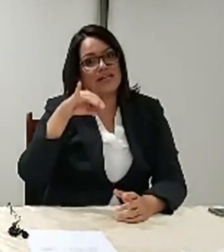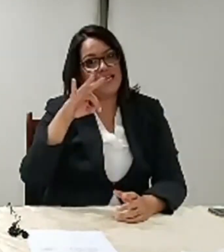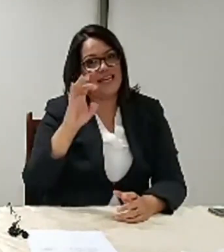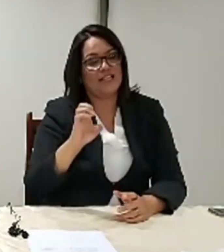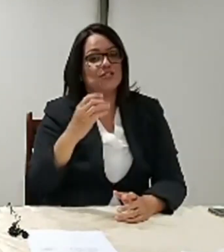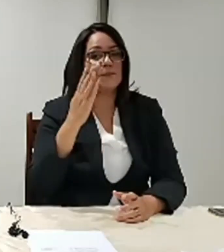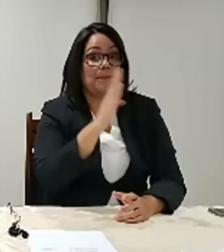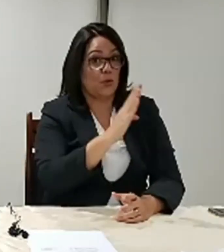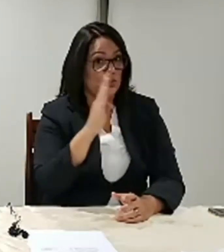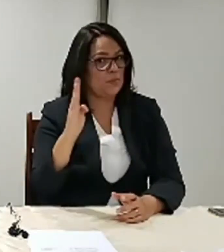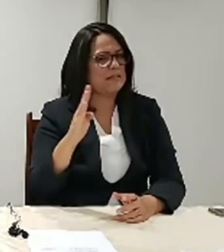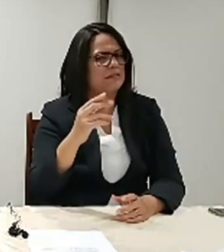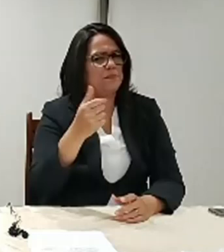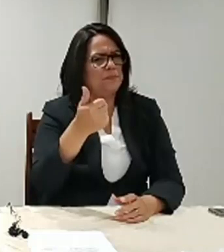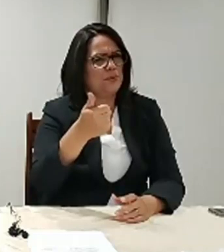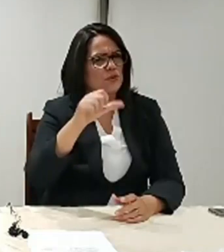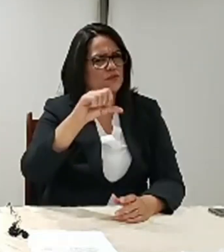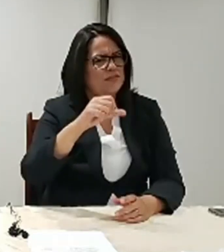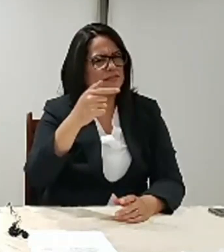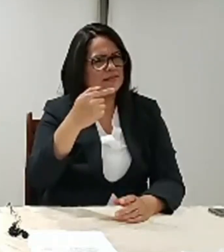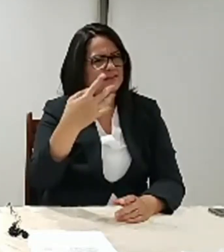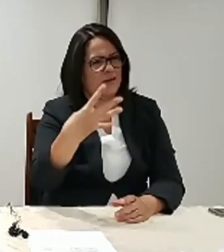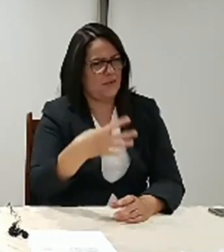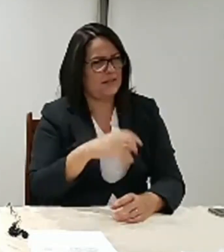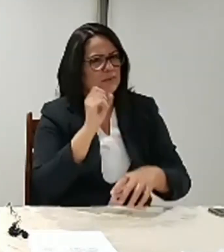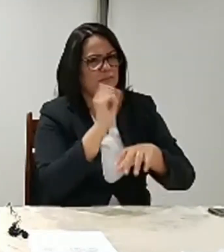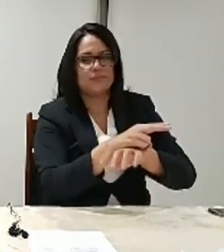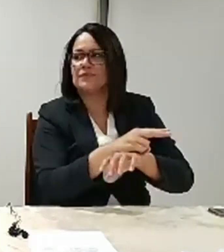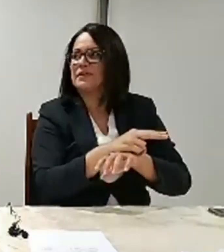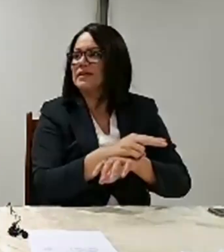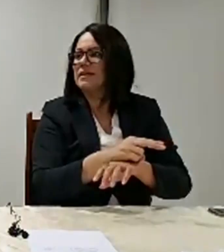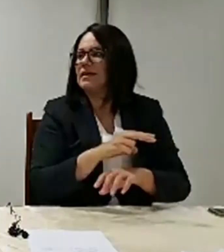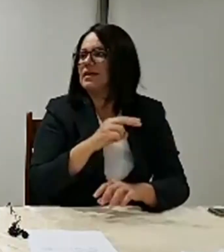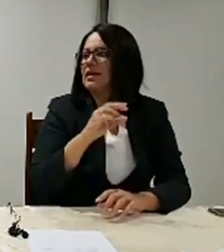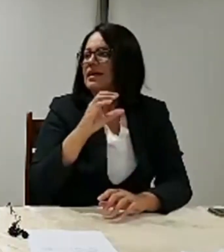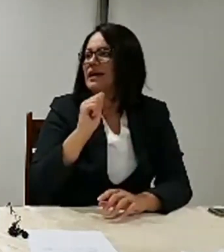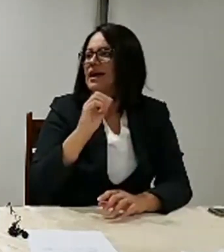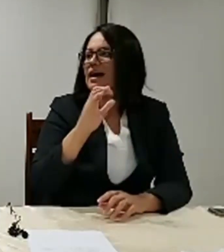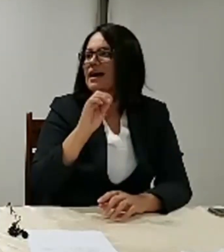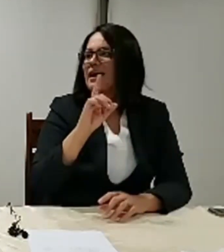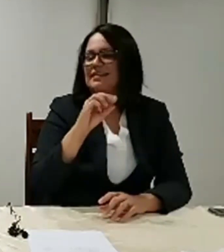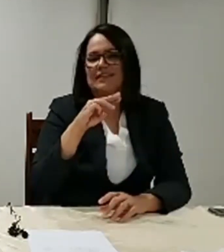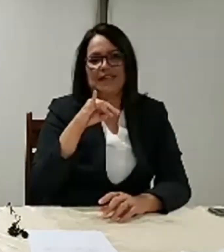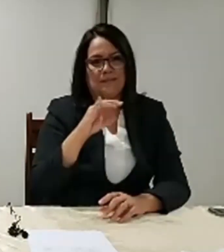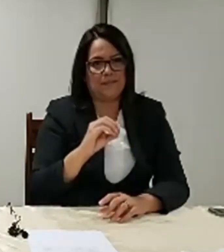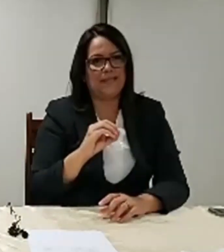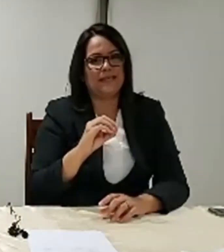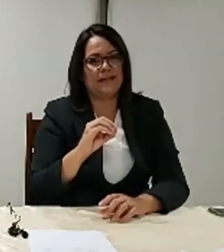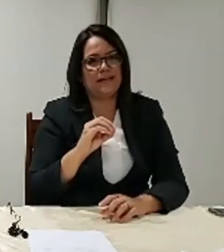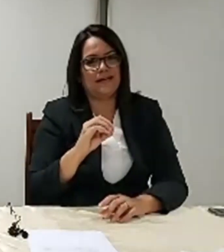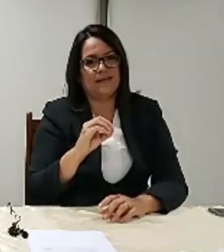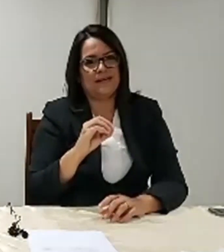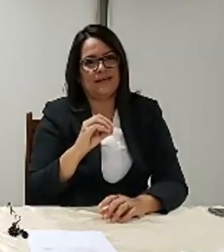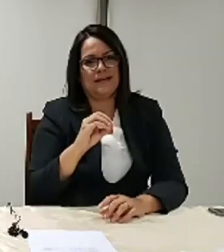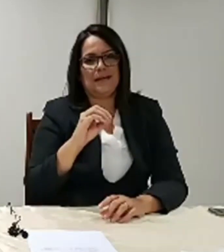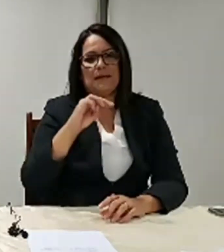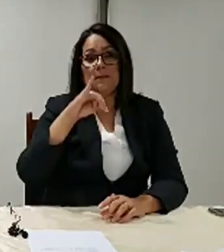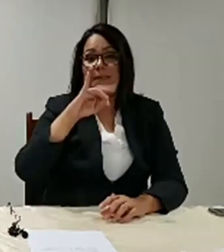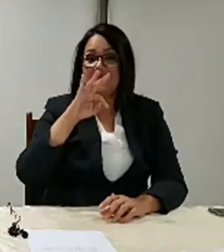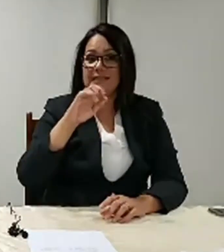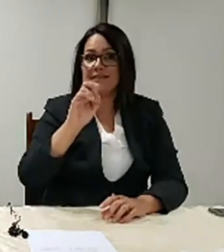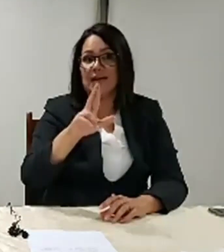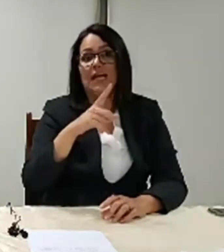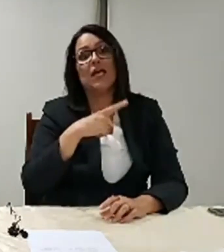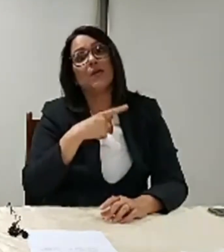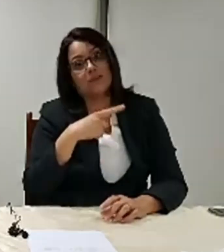Quando entrei na Academia Militar das Agulhas Negras, lá em Resende. Pedro, não estou sozinho. Mas atualmente eu tenho... O Pedrão me deu uma conta na Caixa, mas não